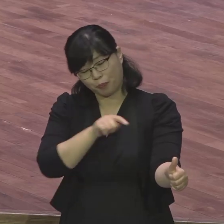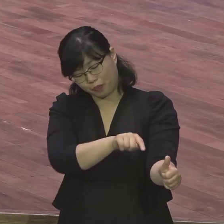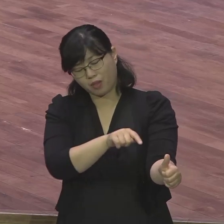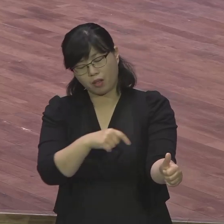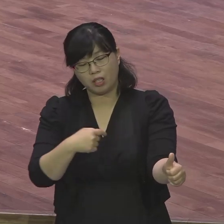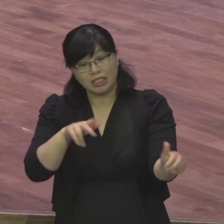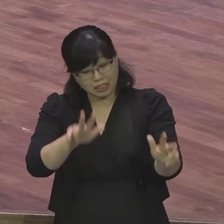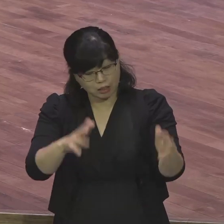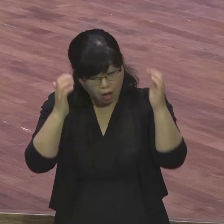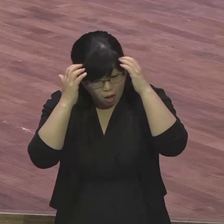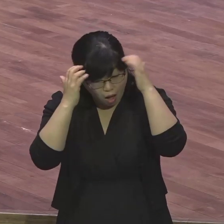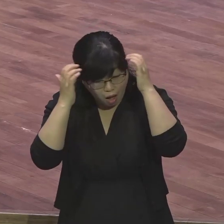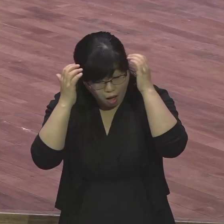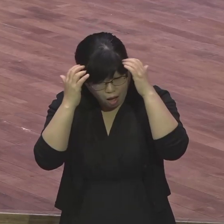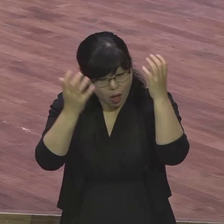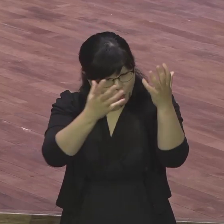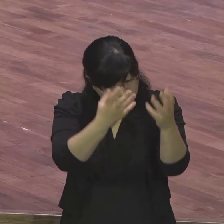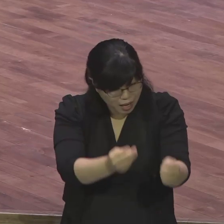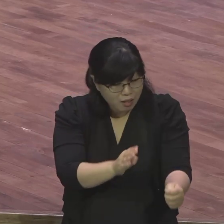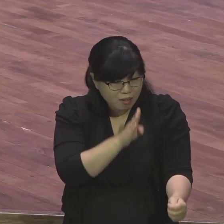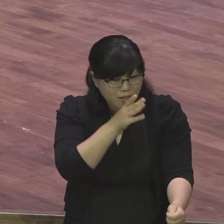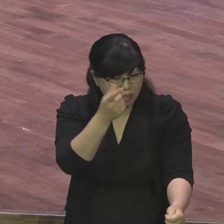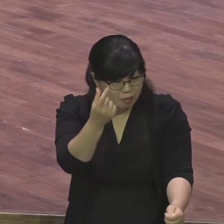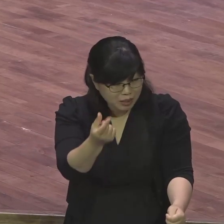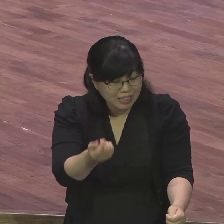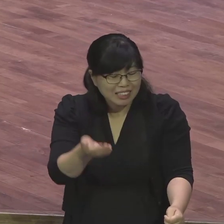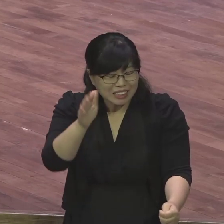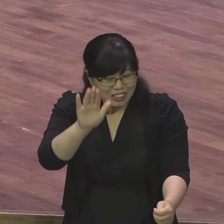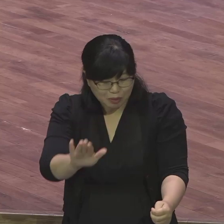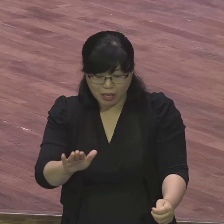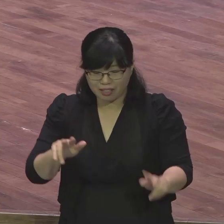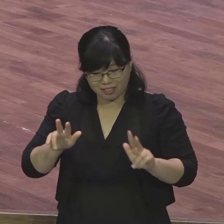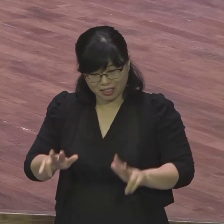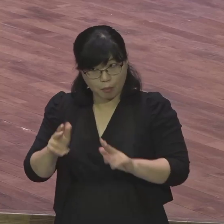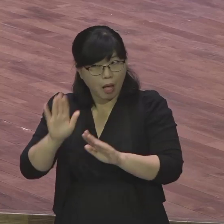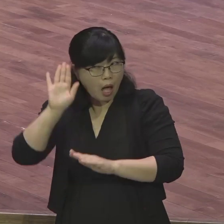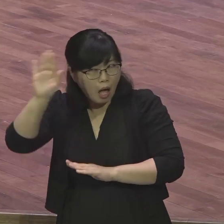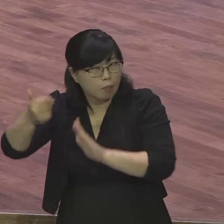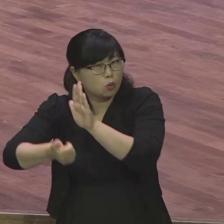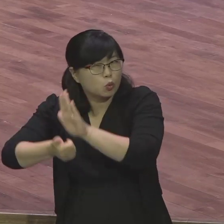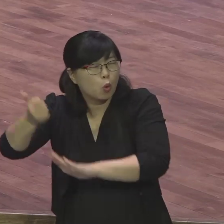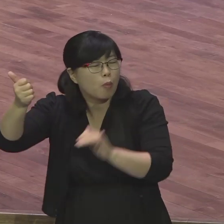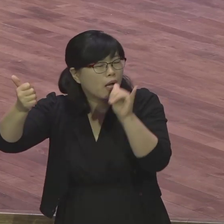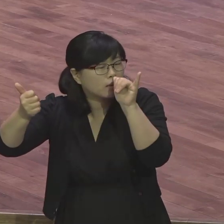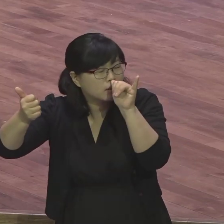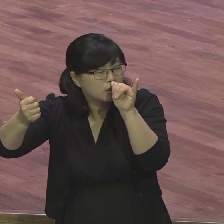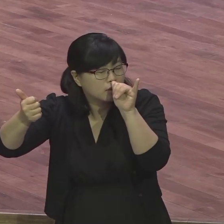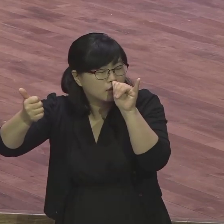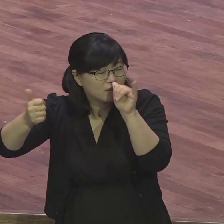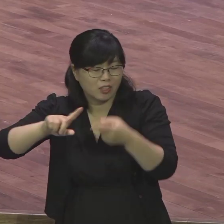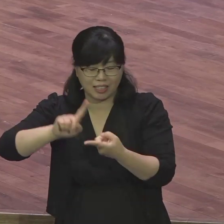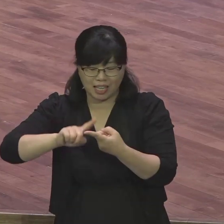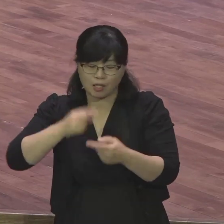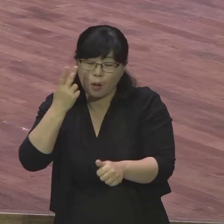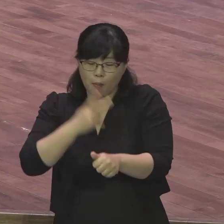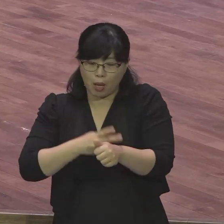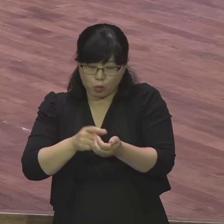모든 길은 로마로 그런 말이 있듯이 세상의 모든 것이 다 로마 중심으로